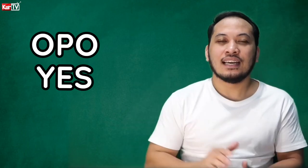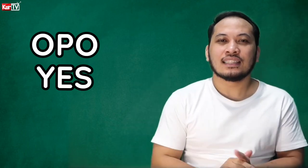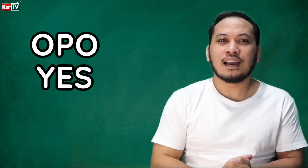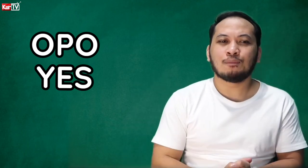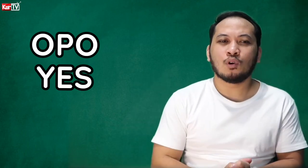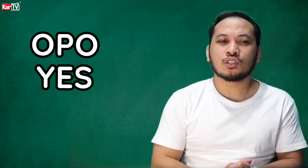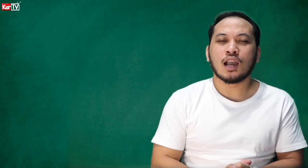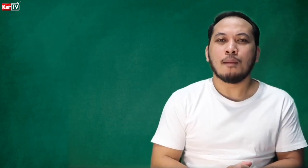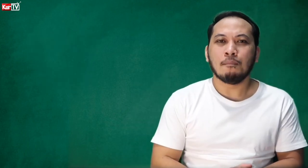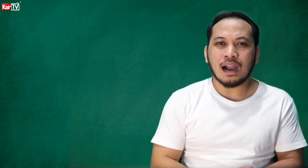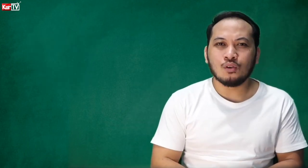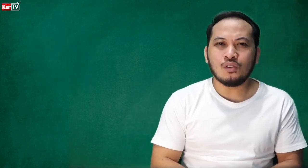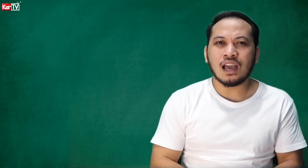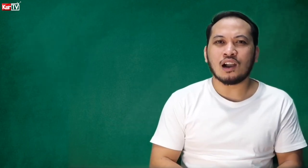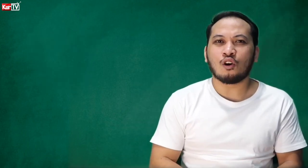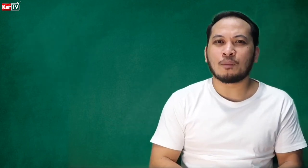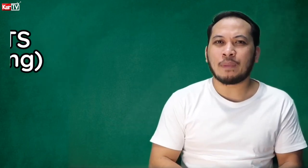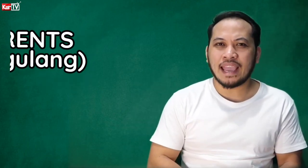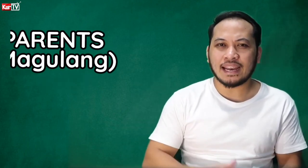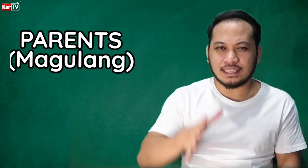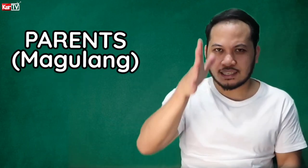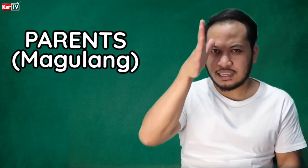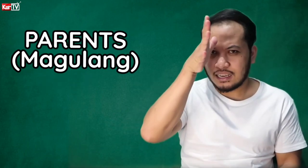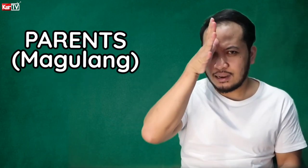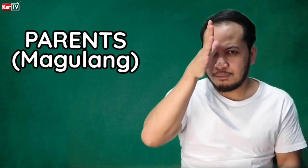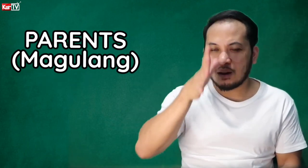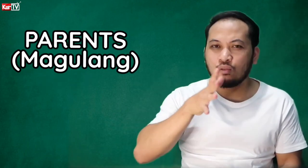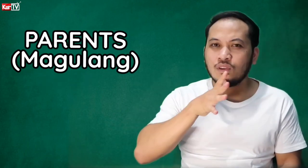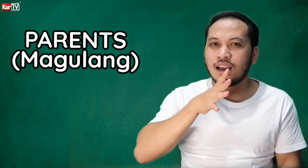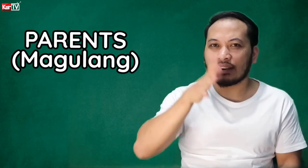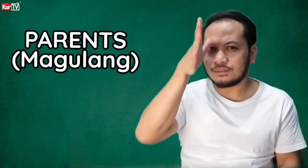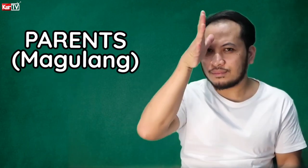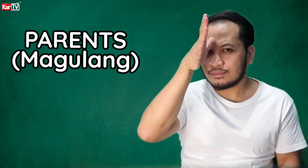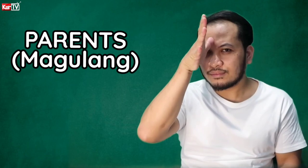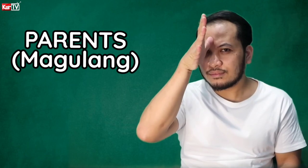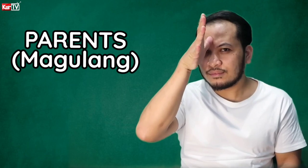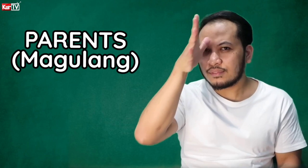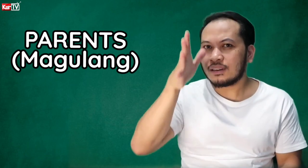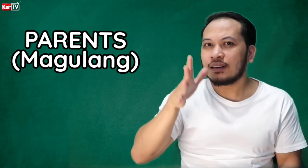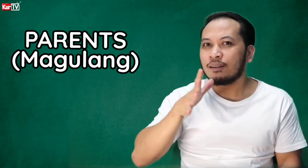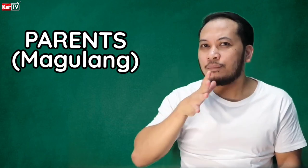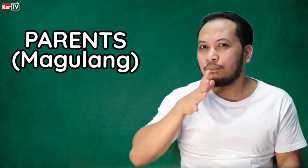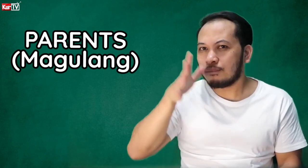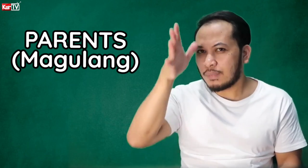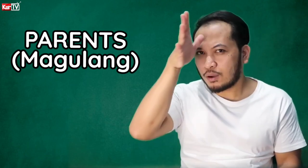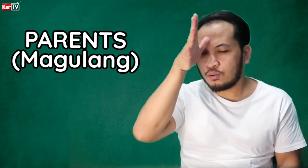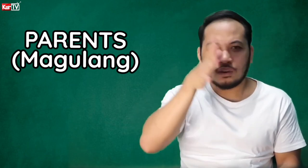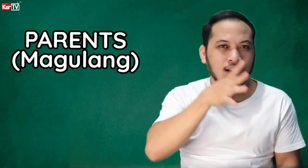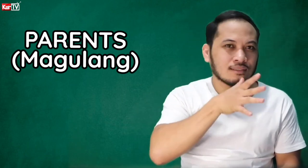Tapos, magulang or parents. Magulang. Magulang.